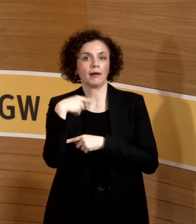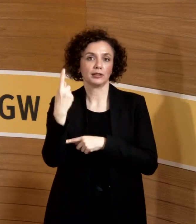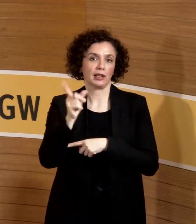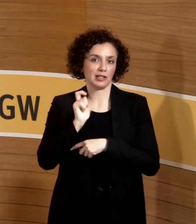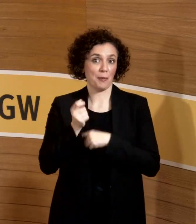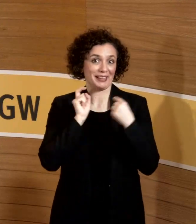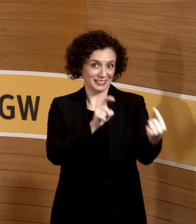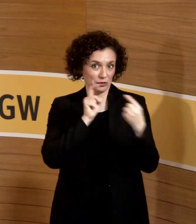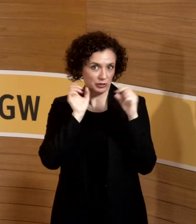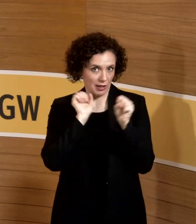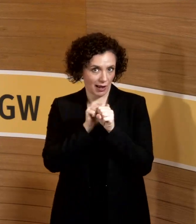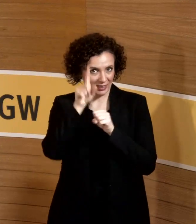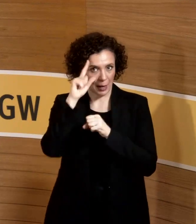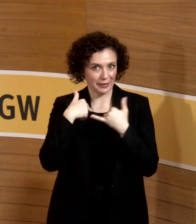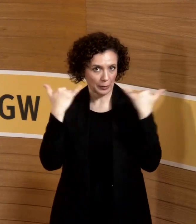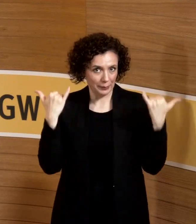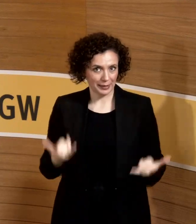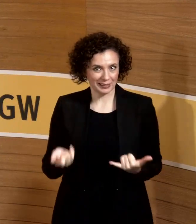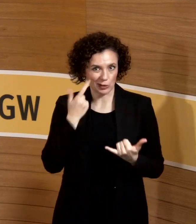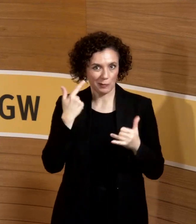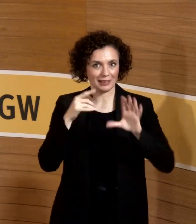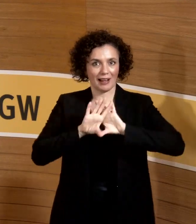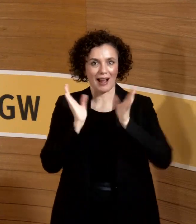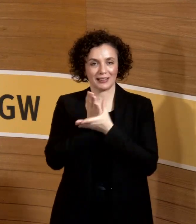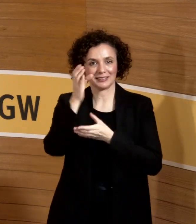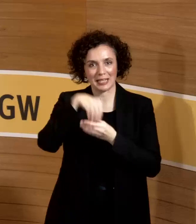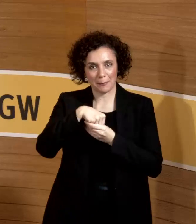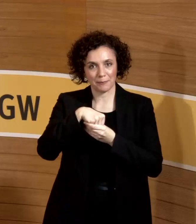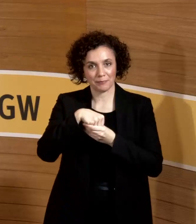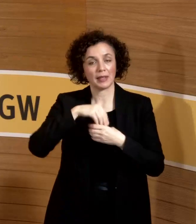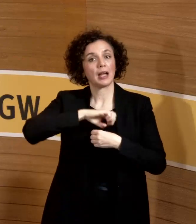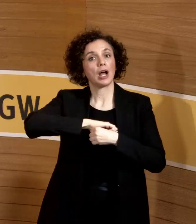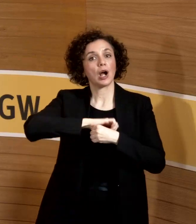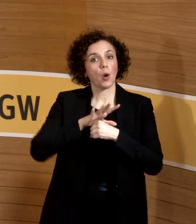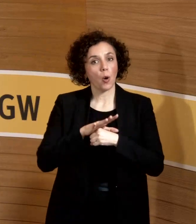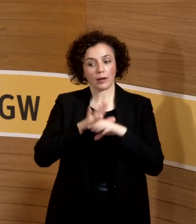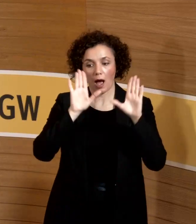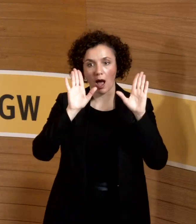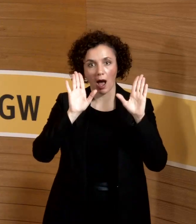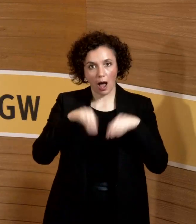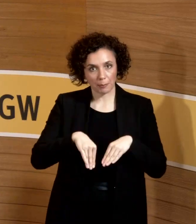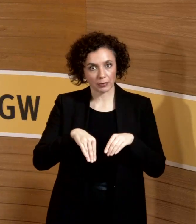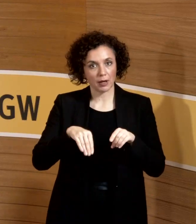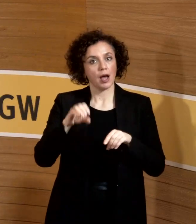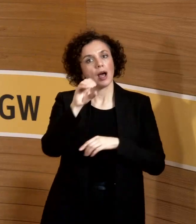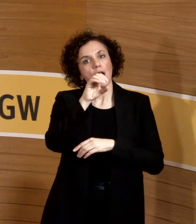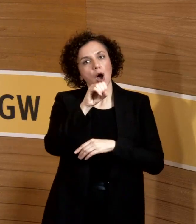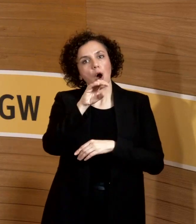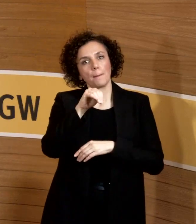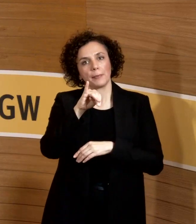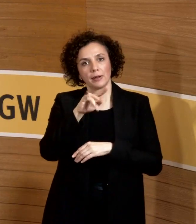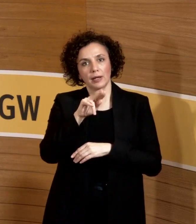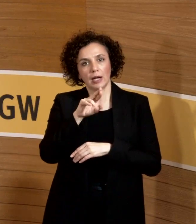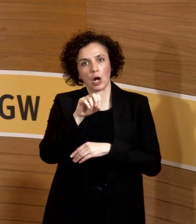das ab. Corona ist zum Glück auch mit den Varianten ab Omikron bis zu denen, die wir jetzt haben, haben wir zum Glück keine